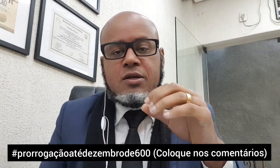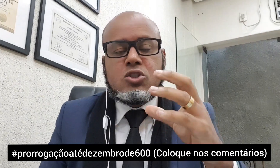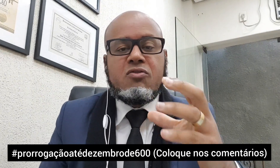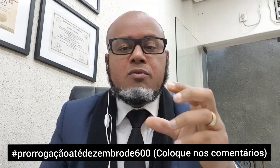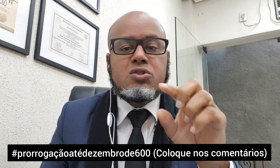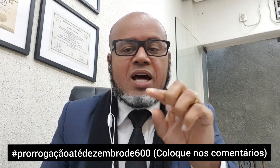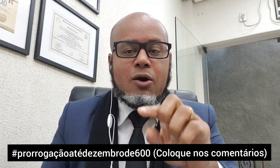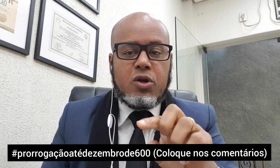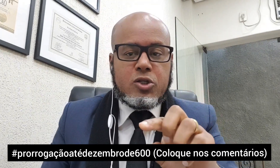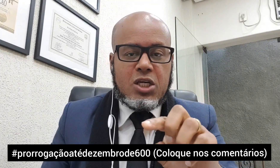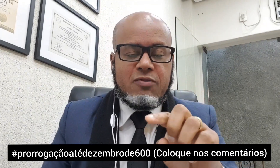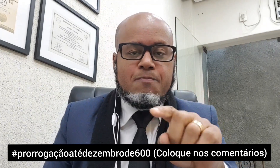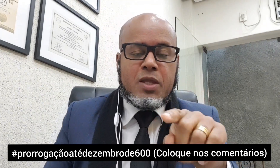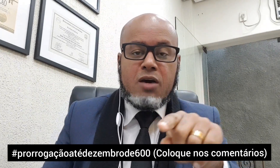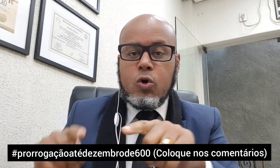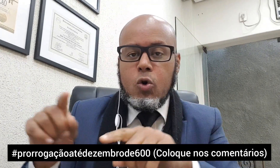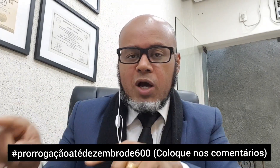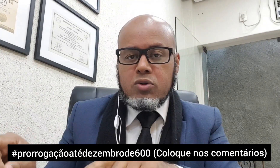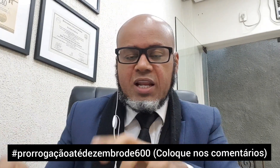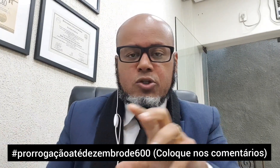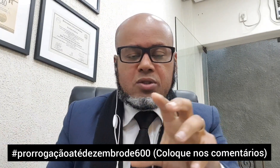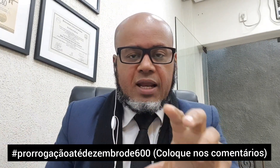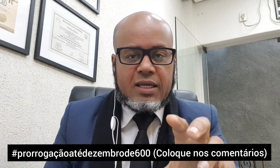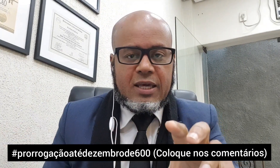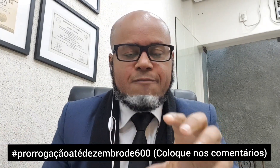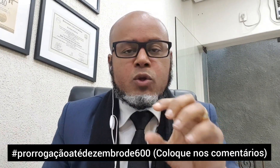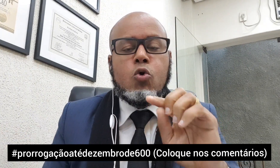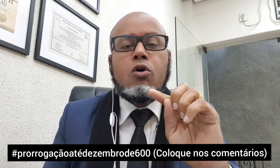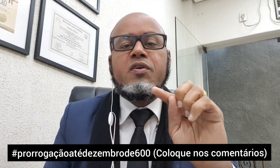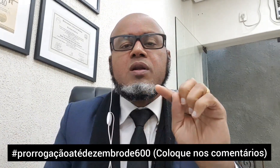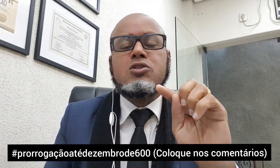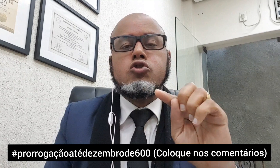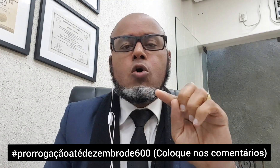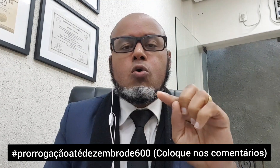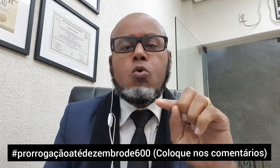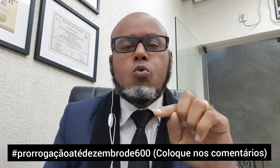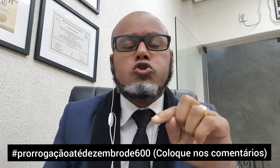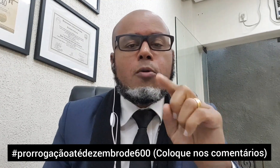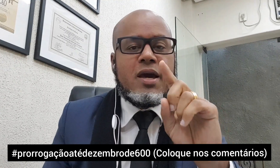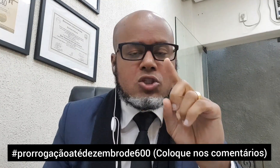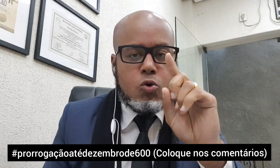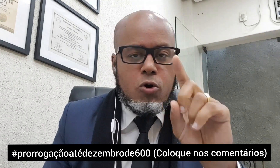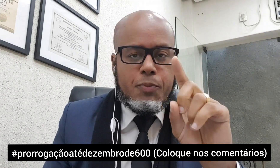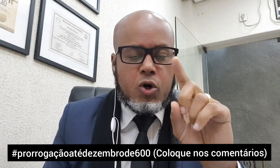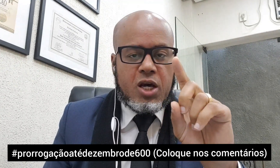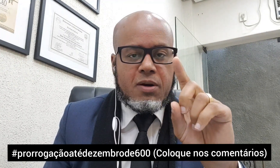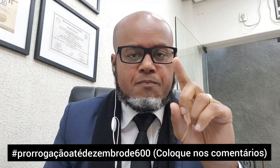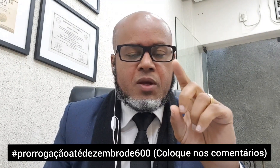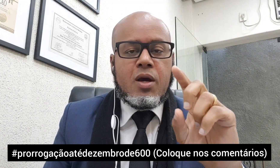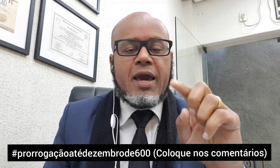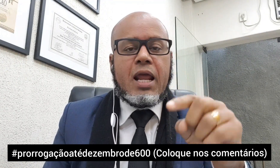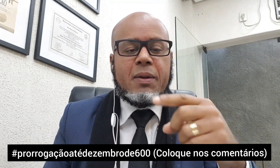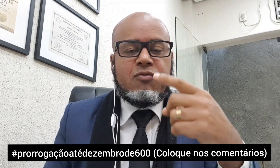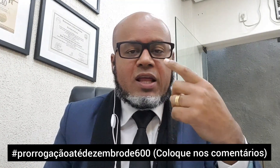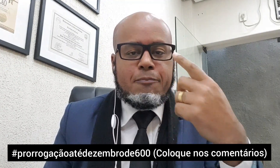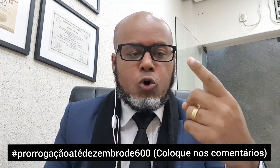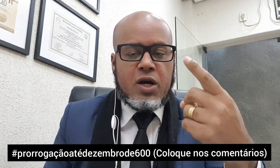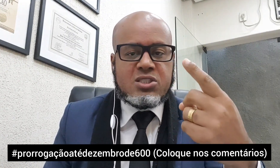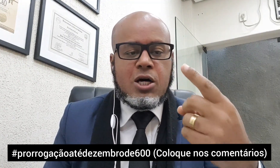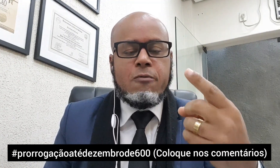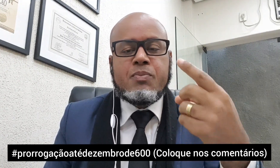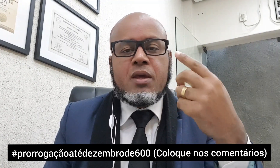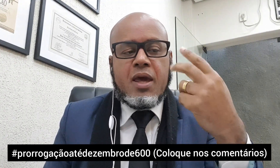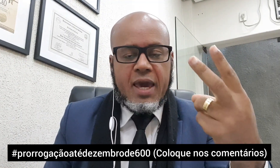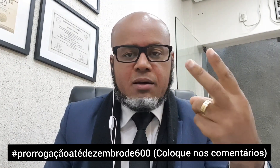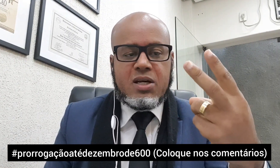à tarde, tivemos a coletiva, e eu vou colocar o trecho dela aqui, o governo lançou somente um programa. Era para falar da